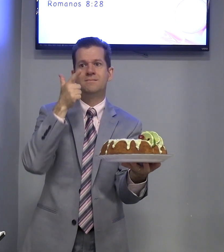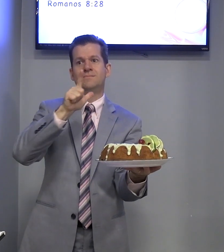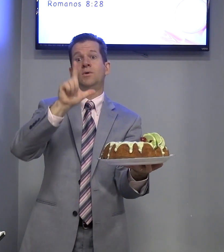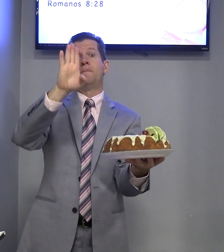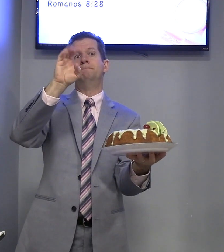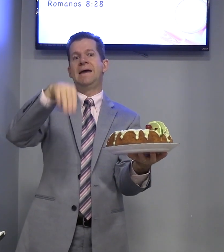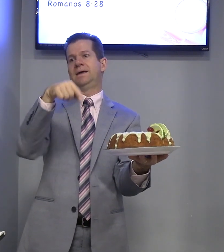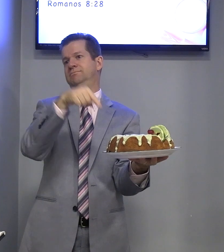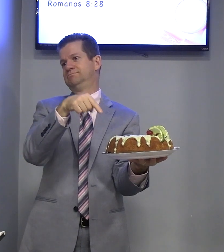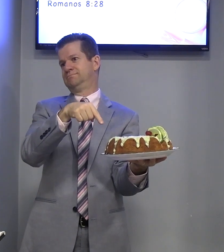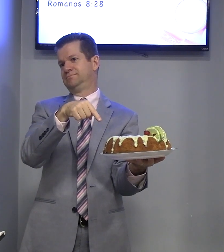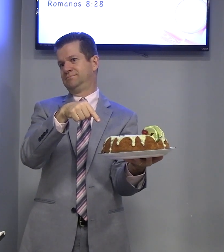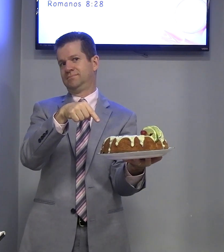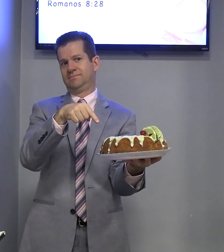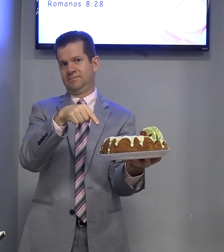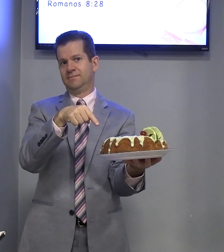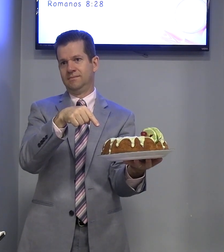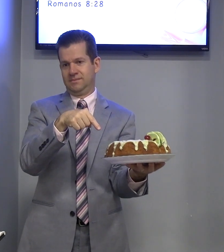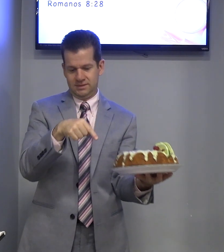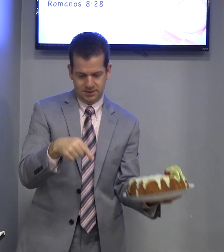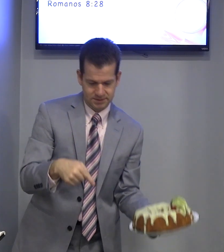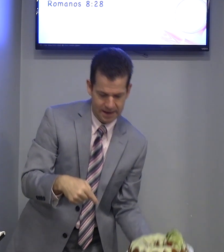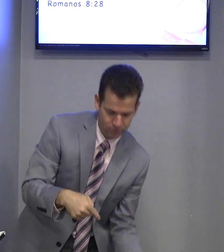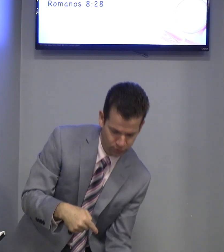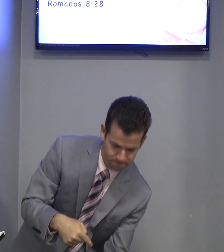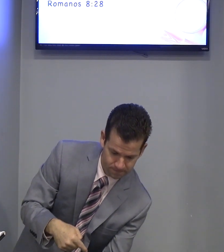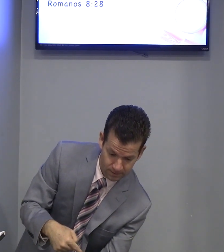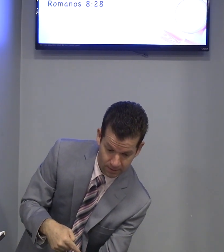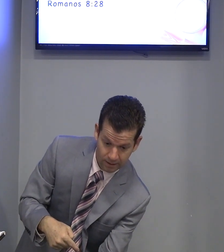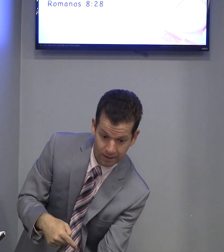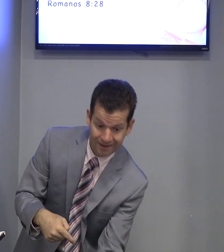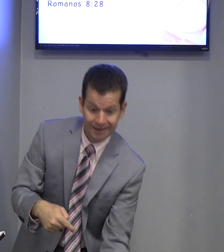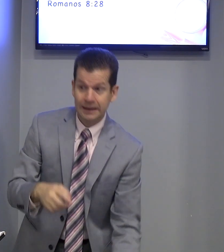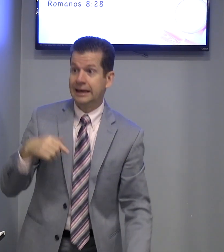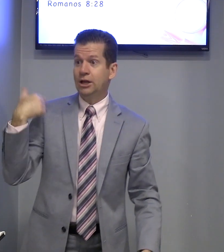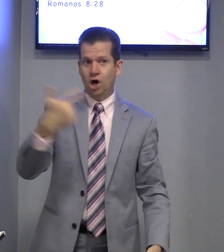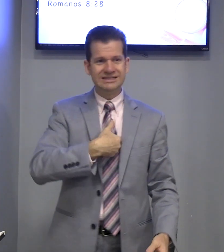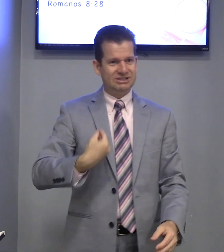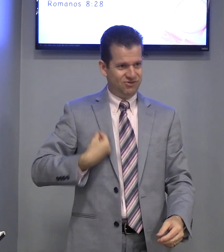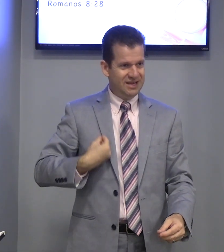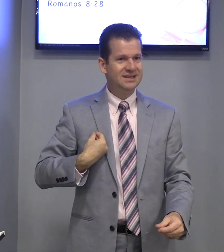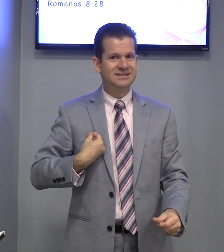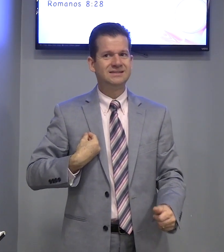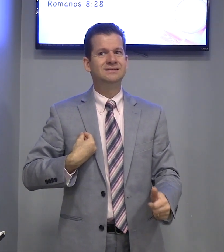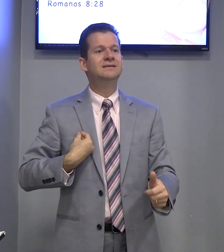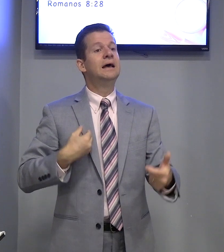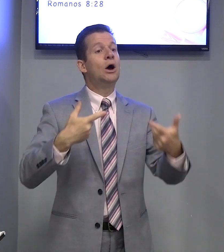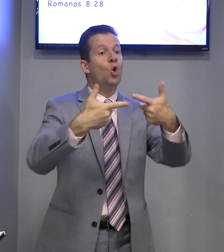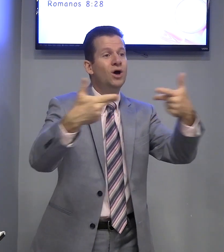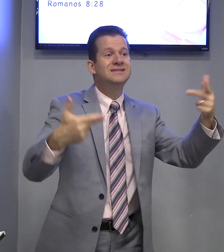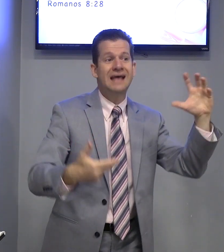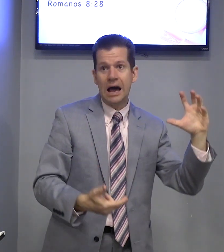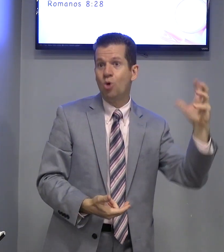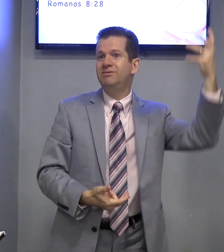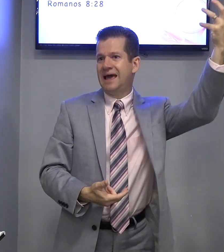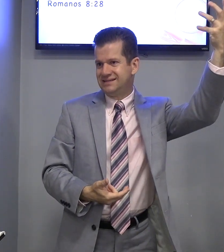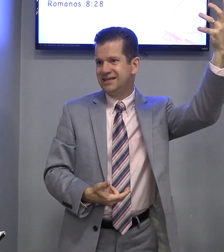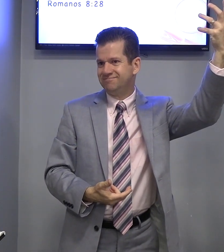Bem. Certo? Em nossas vidas, coisas acontecem.